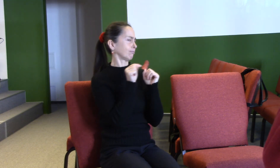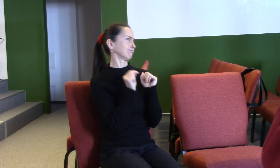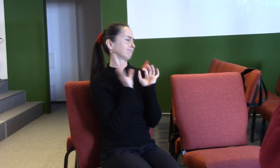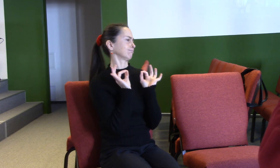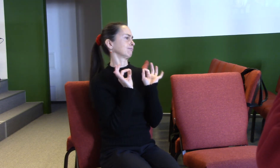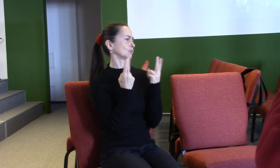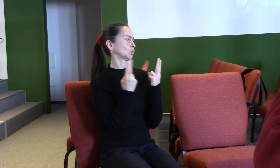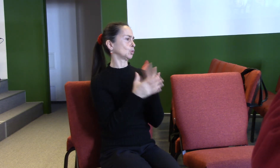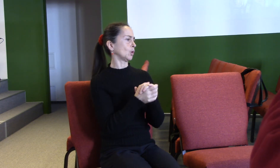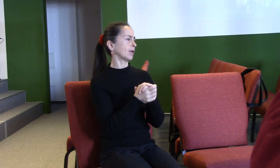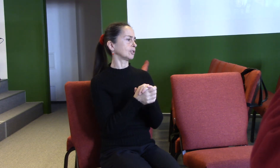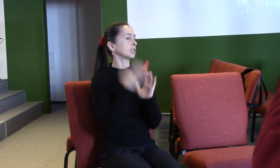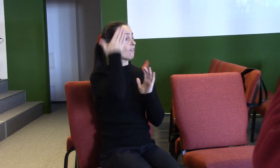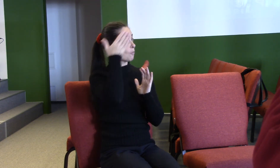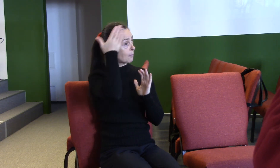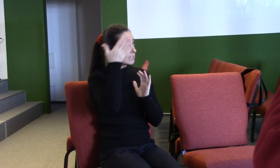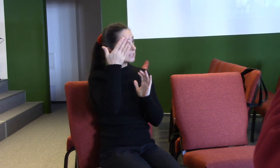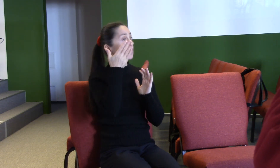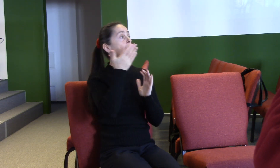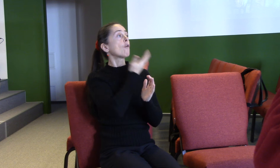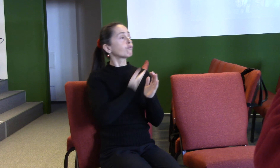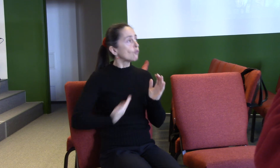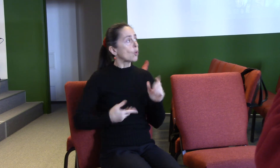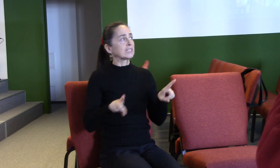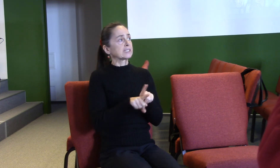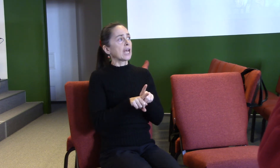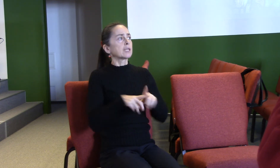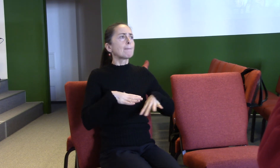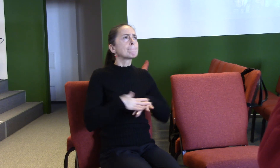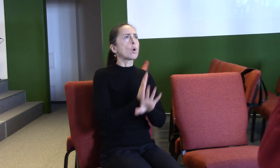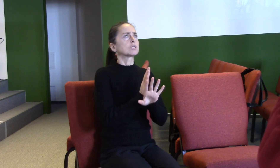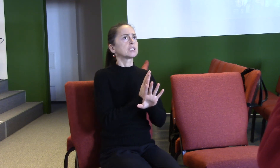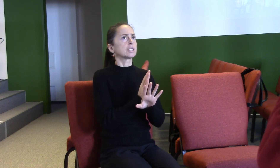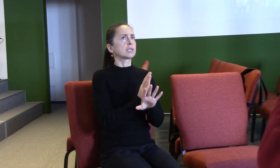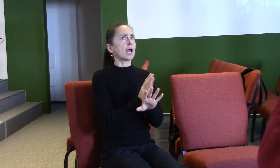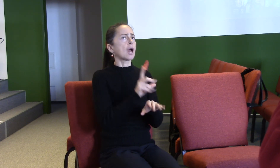to v mysli, vůli i pocitech. Jinak by nemohlo jít o skutečně osobní vztah.